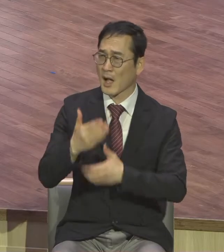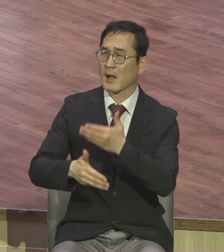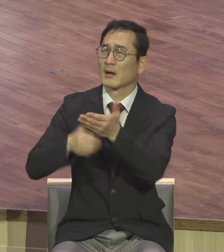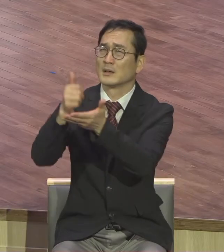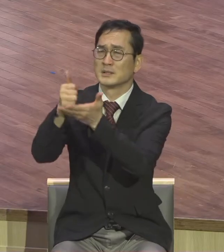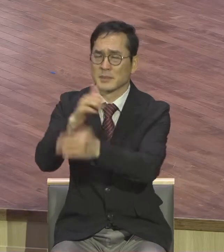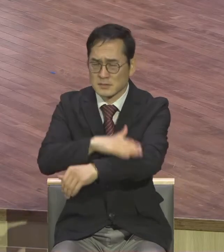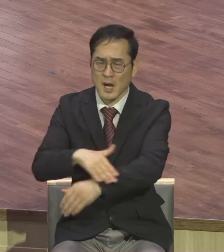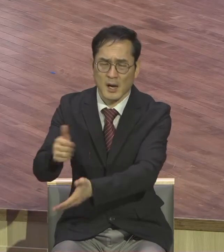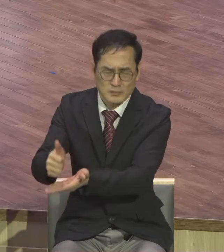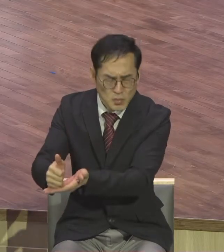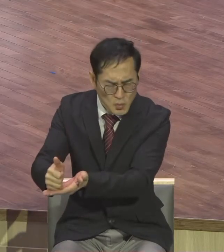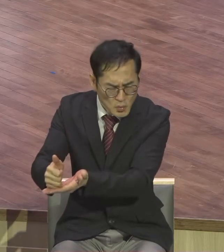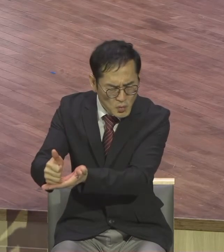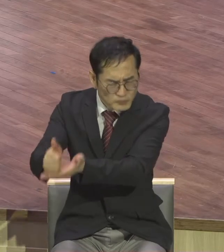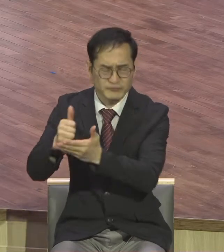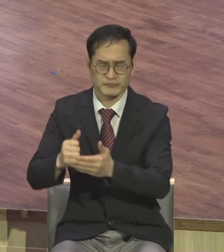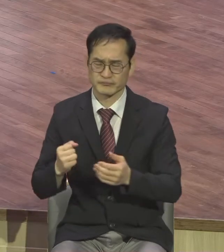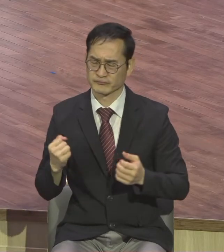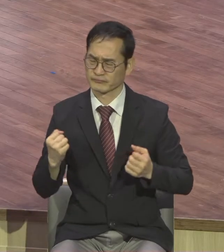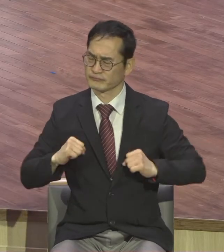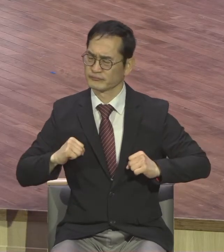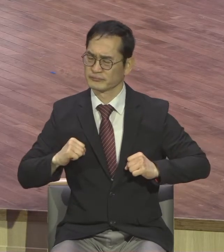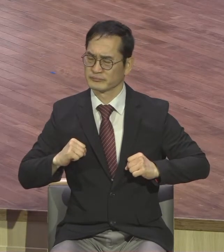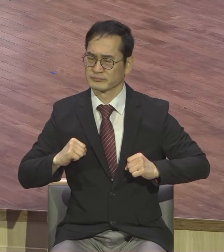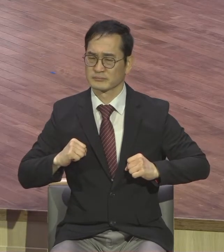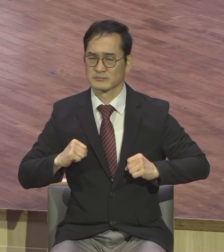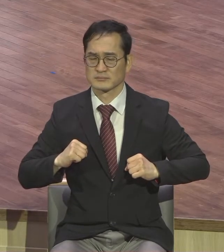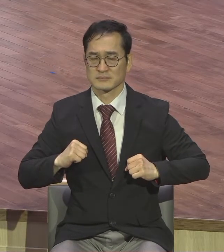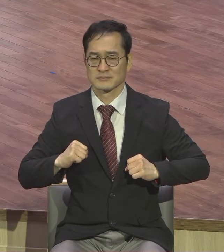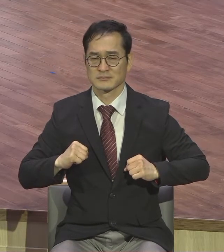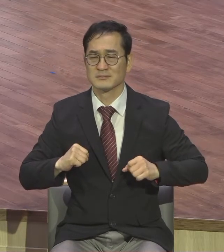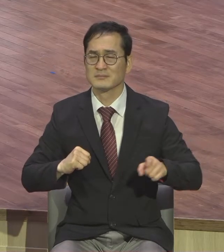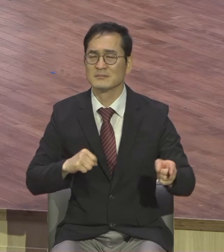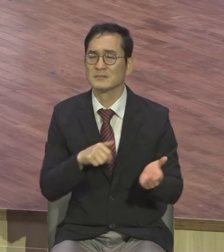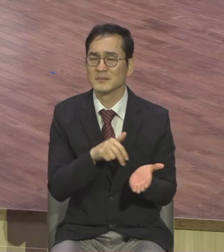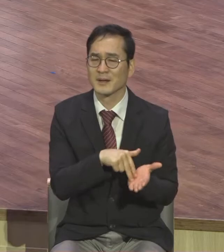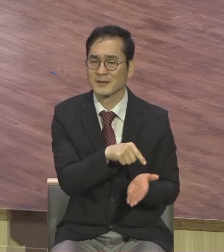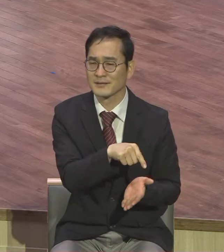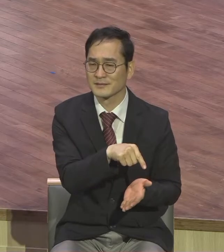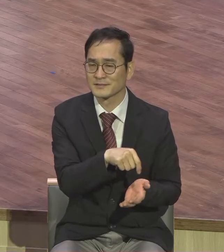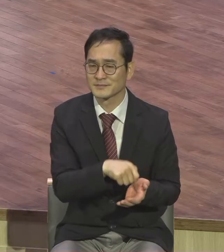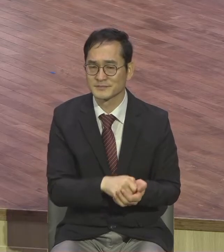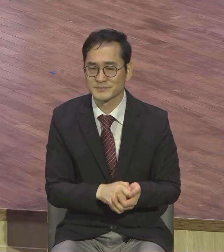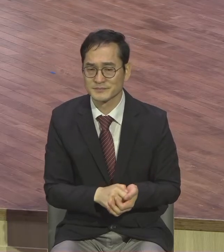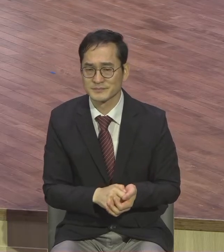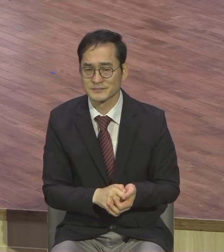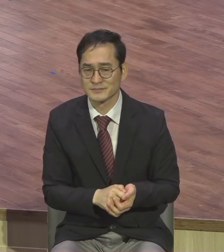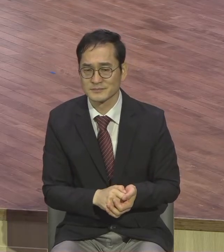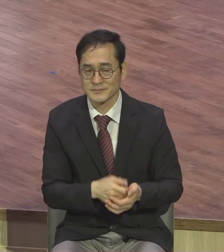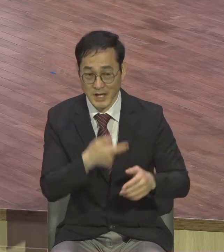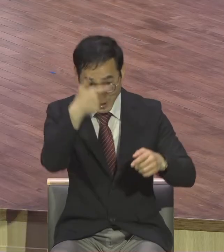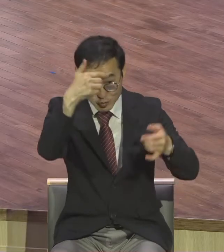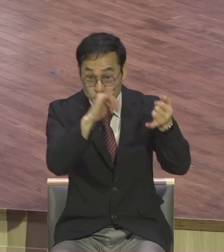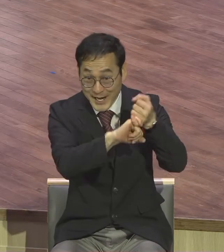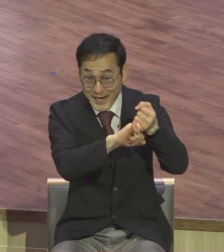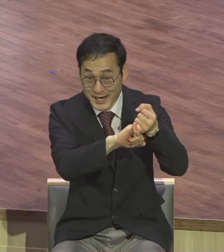섬긴다고 자부하는 사람들이었어요. 구약, 성경, 율법 다 외워버렸어요. 평생을 공부하는